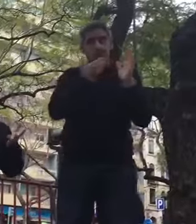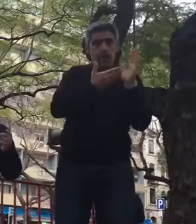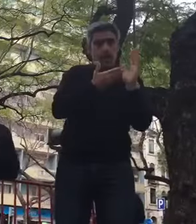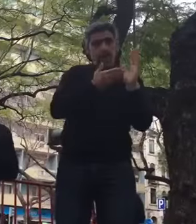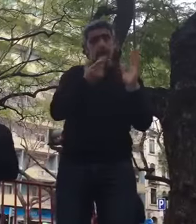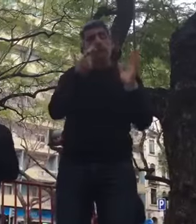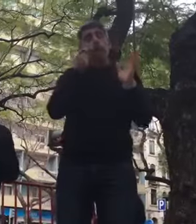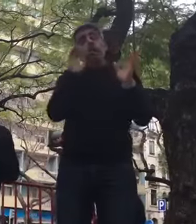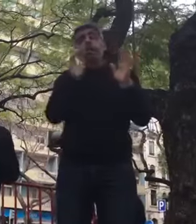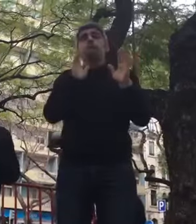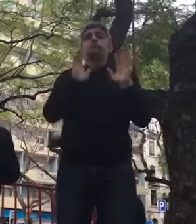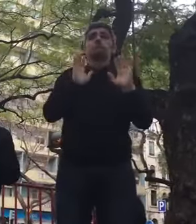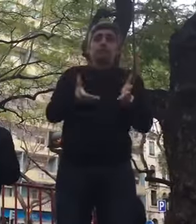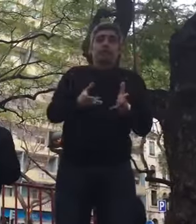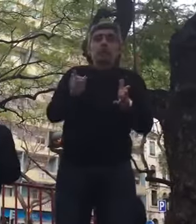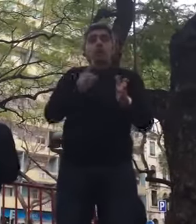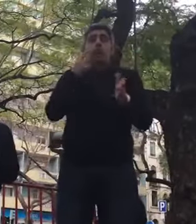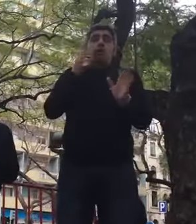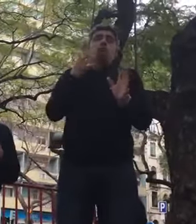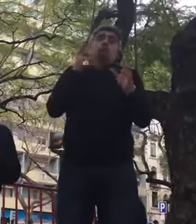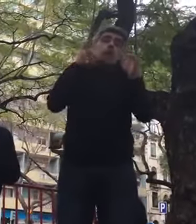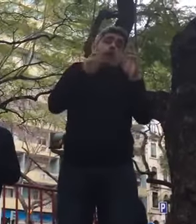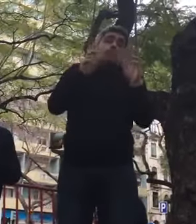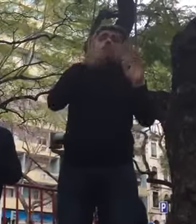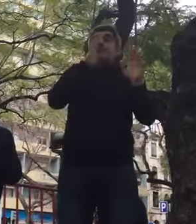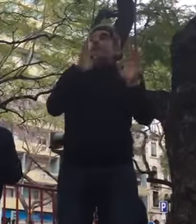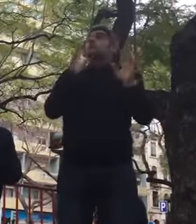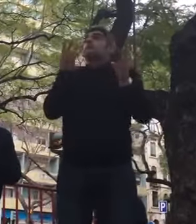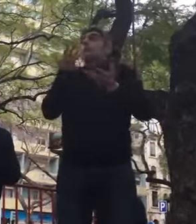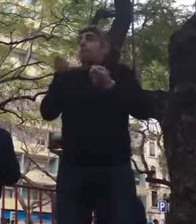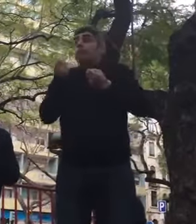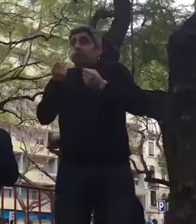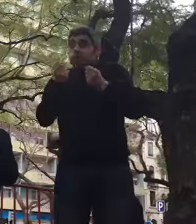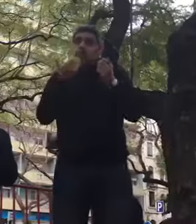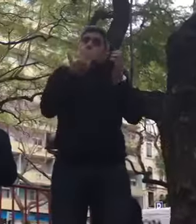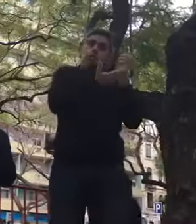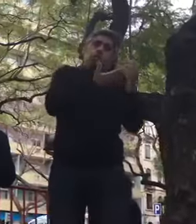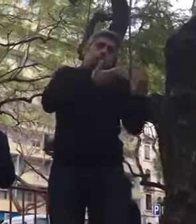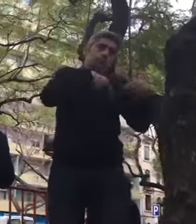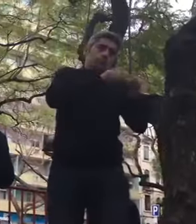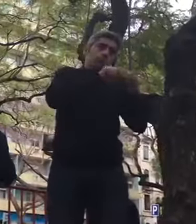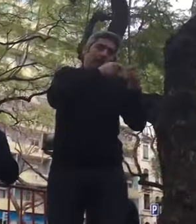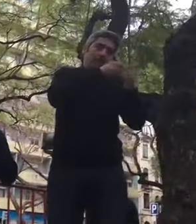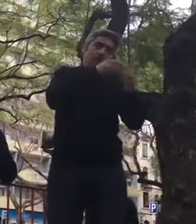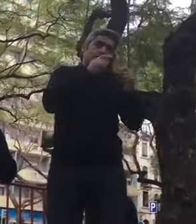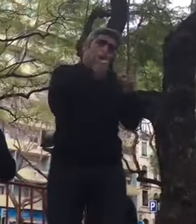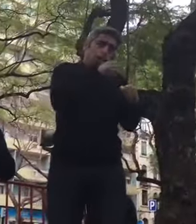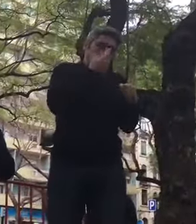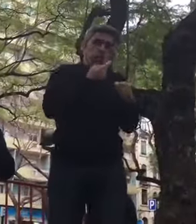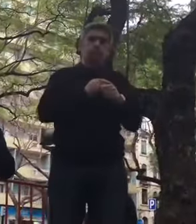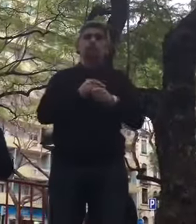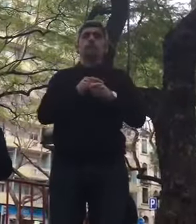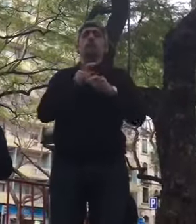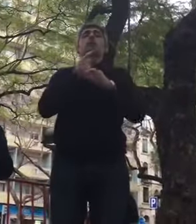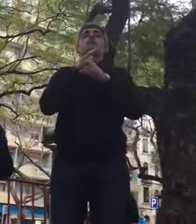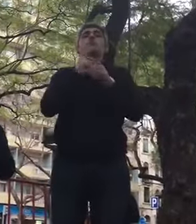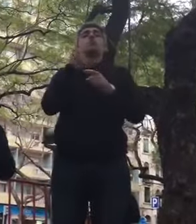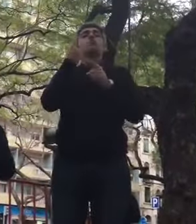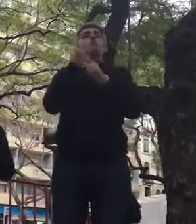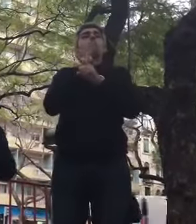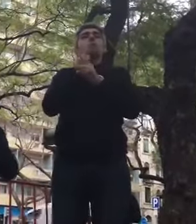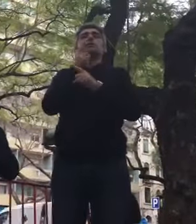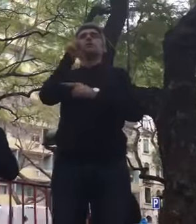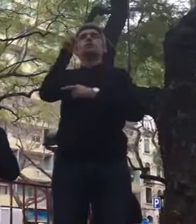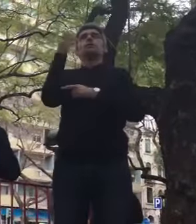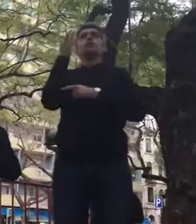mas veremos se é necessário chegarmos a ir, depois iremos reunir, com certeza, e conversar isso com os partidos. Porque houve uma coisa que ali ficou